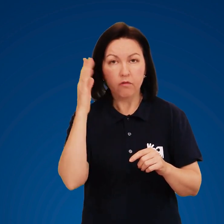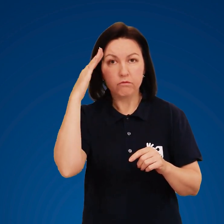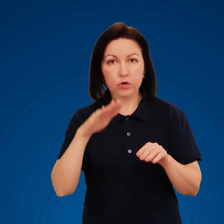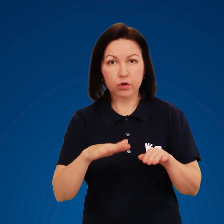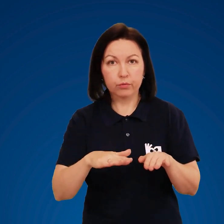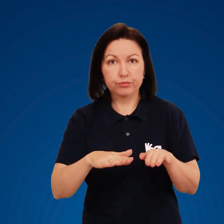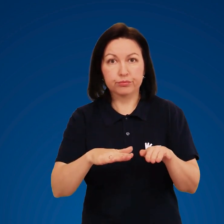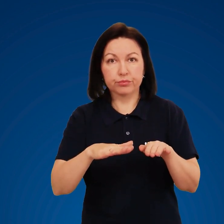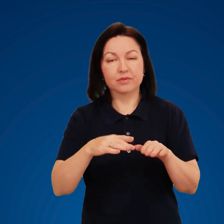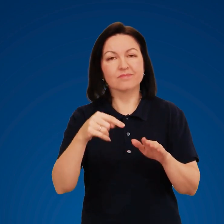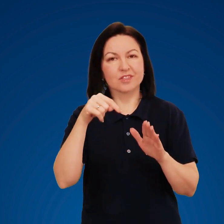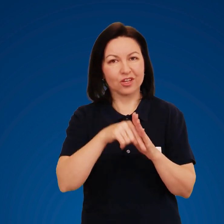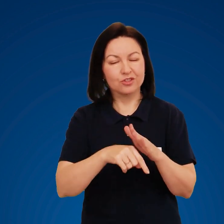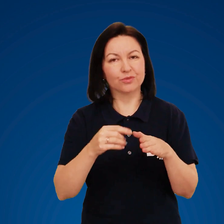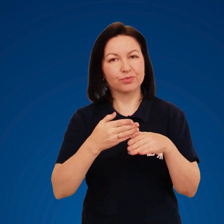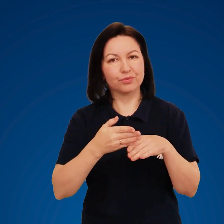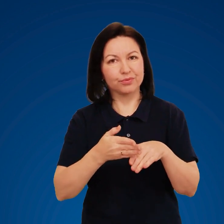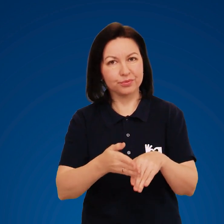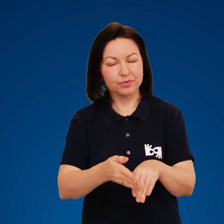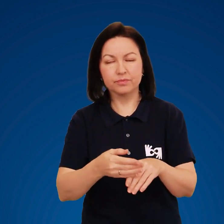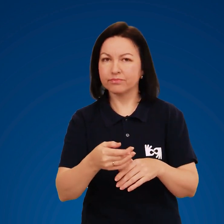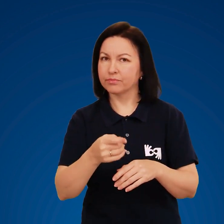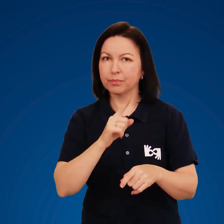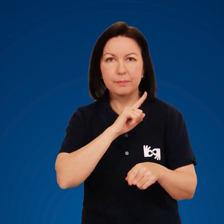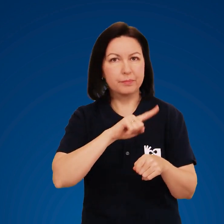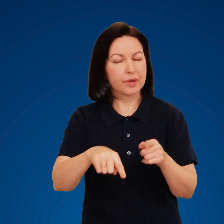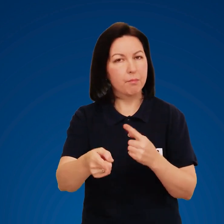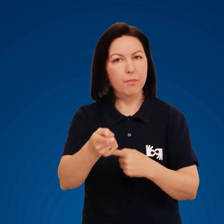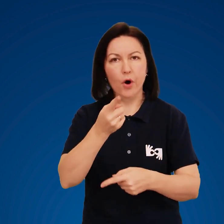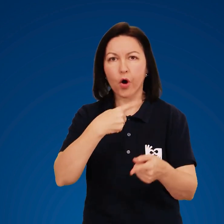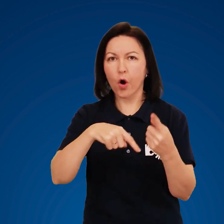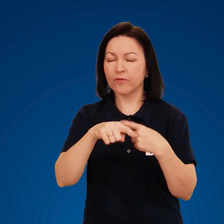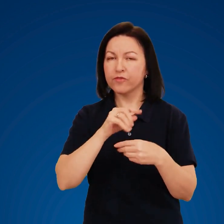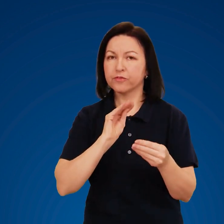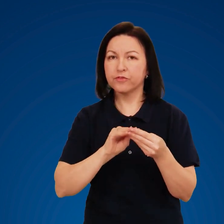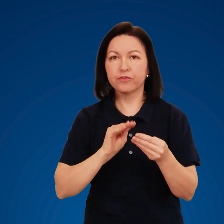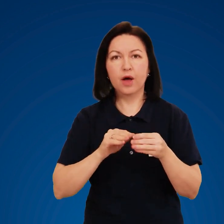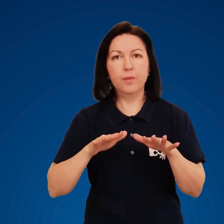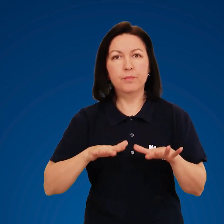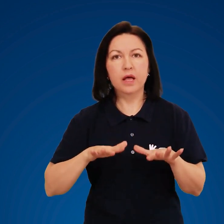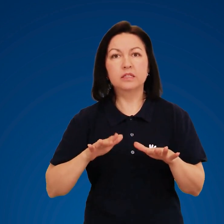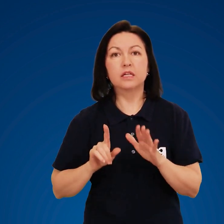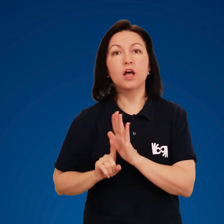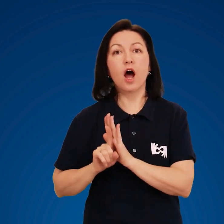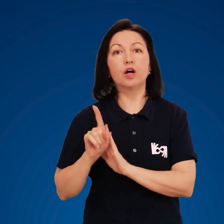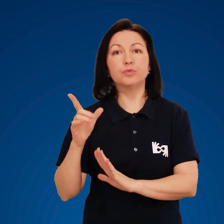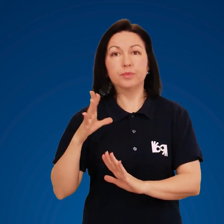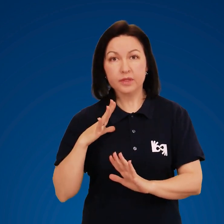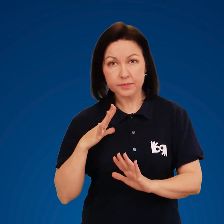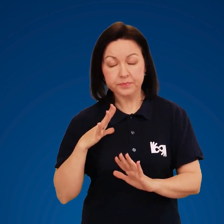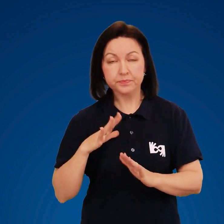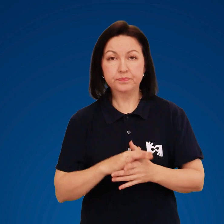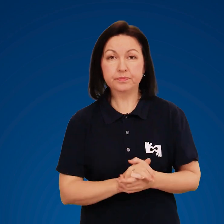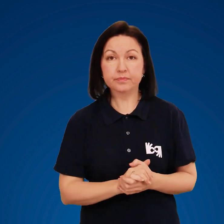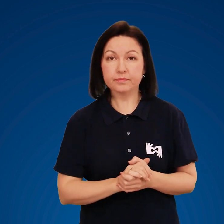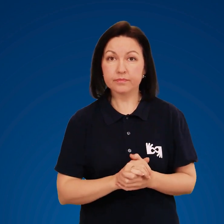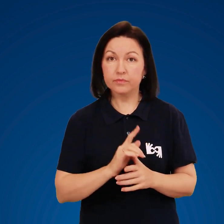палицею на ньому з'являється вода, лід пробивається. Негайно повертайтеся на те місце,